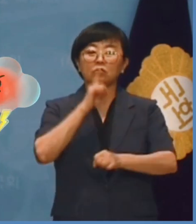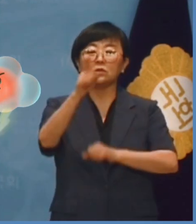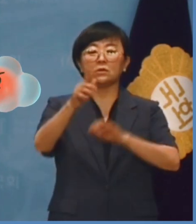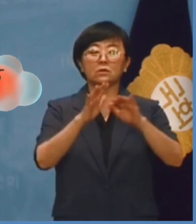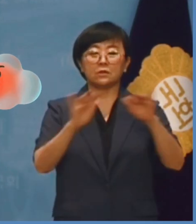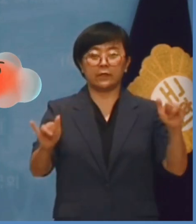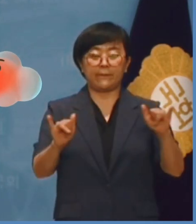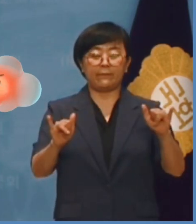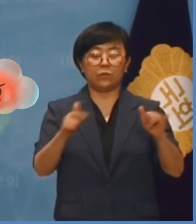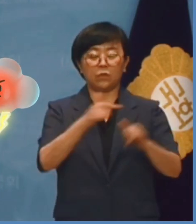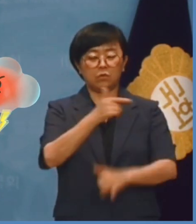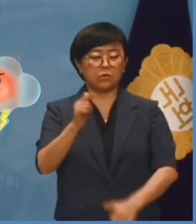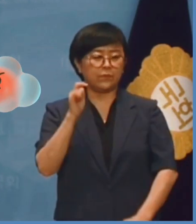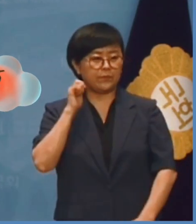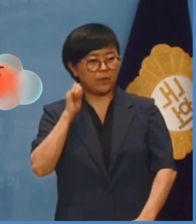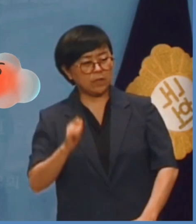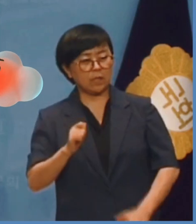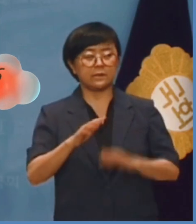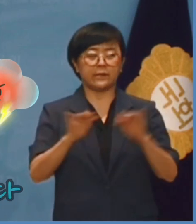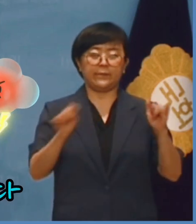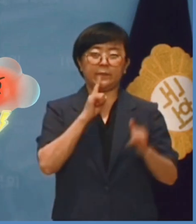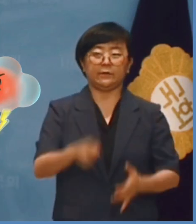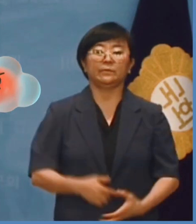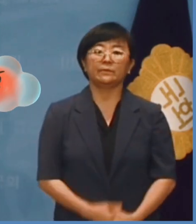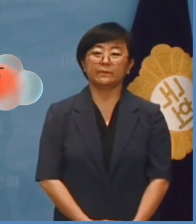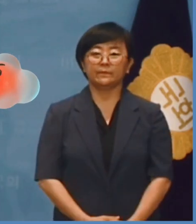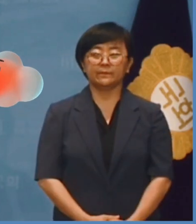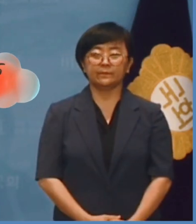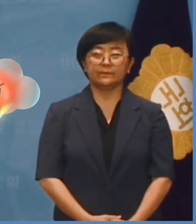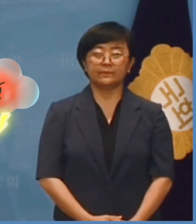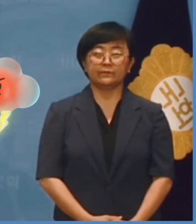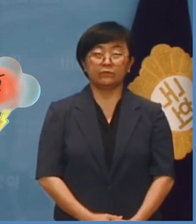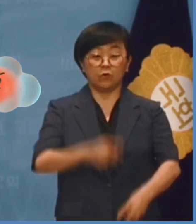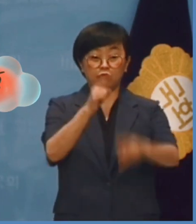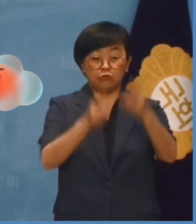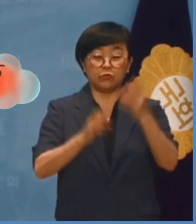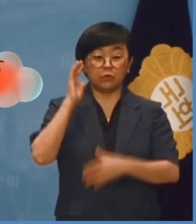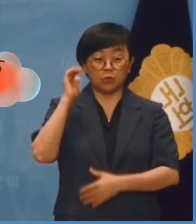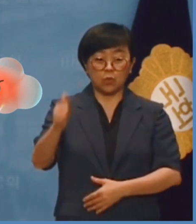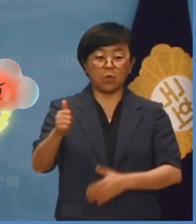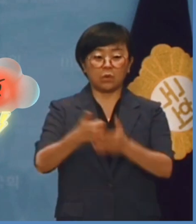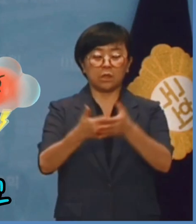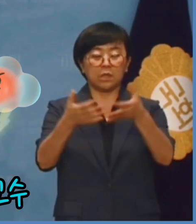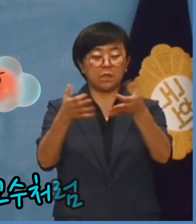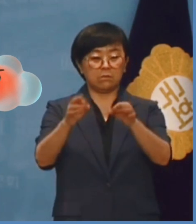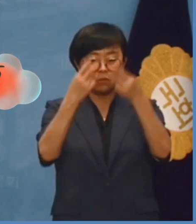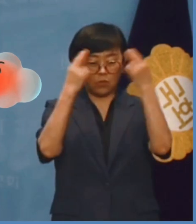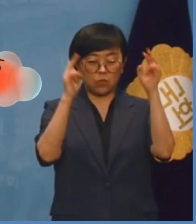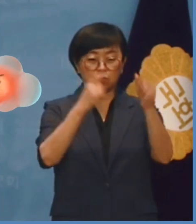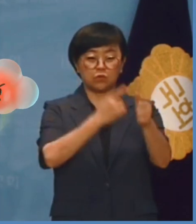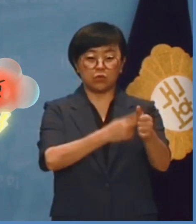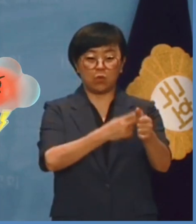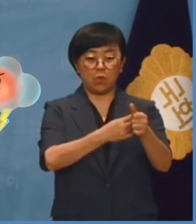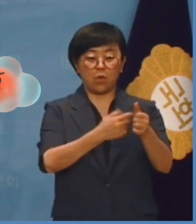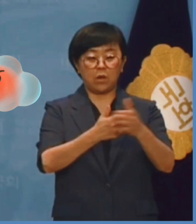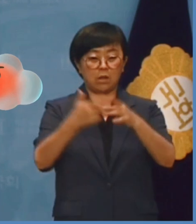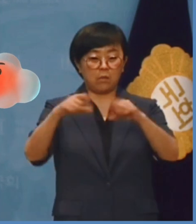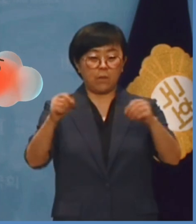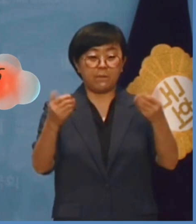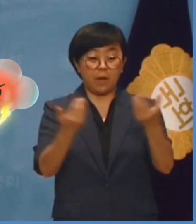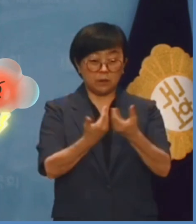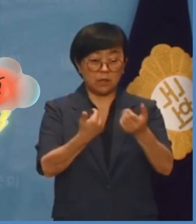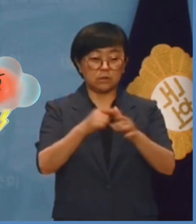주장을 한 극단적 극우 인사입니다. 윤석열 대통령도 김용호 교수처럼 반일